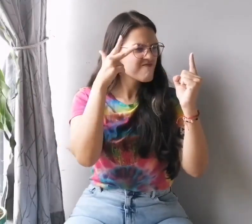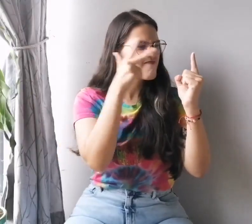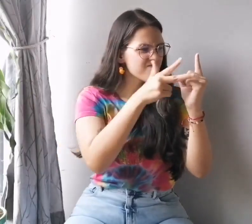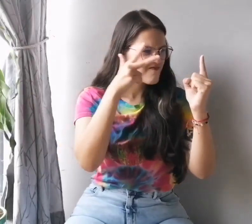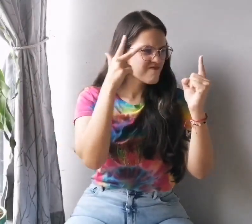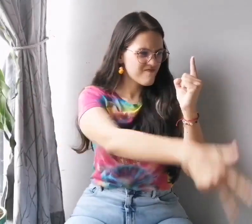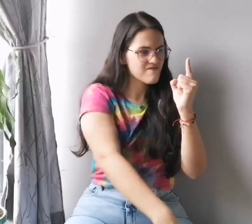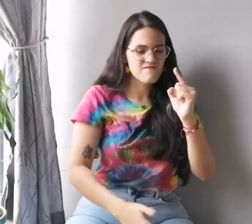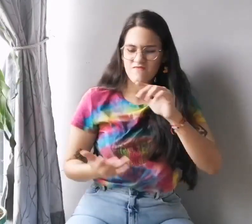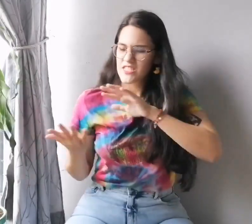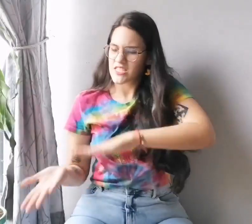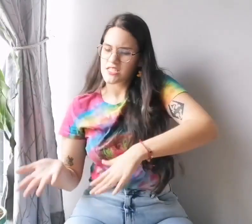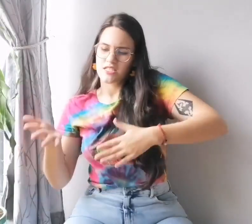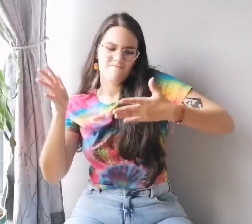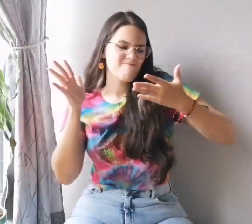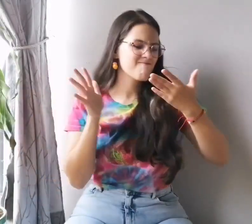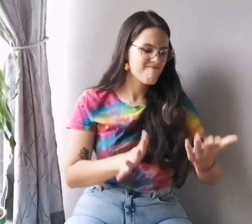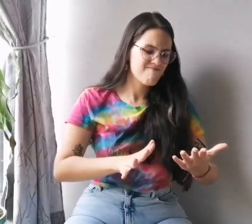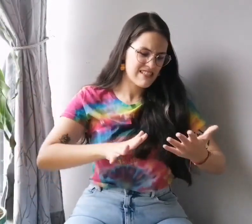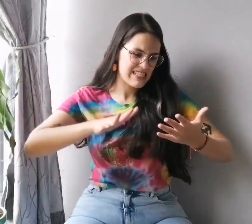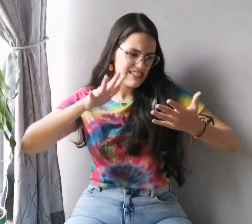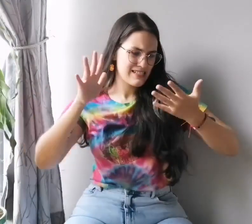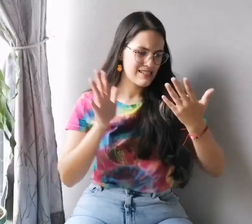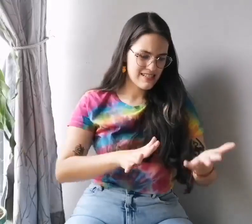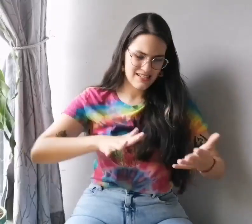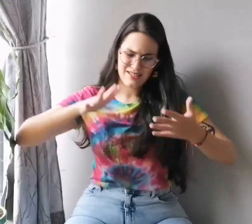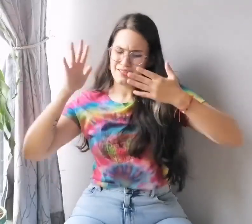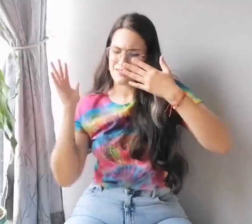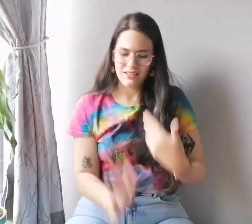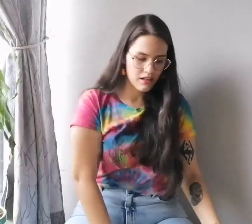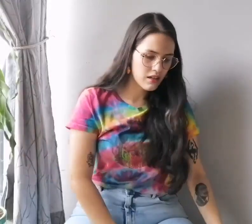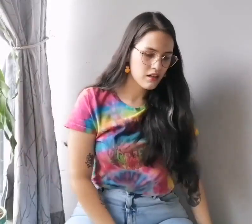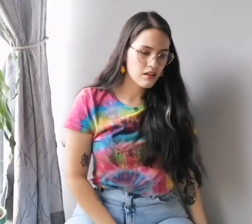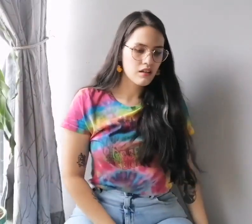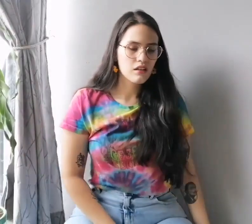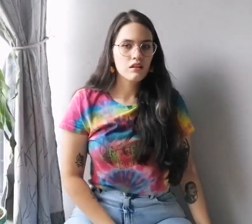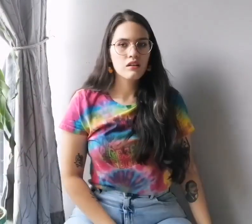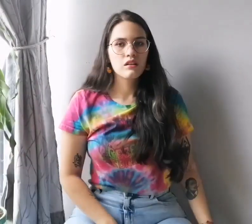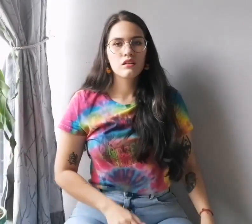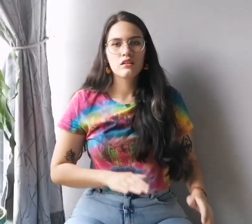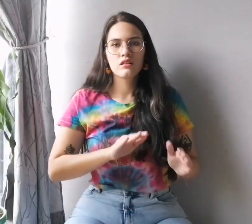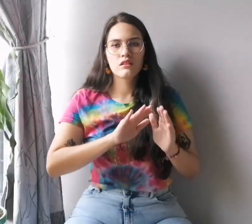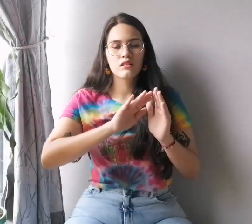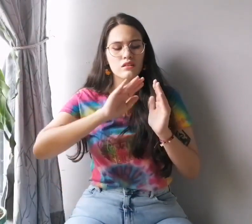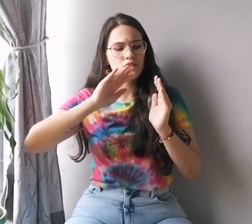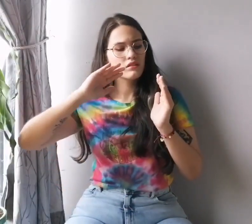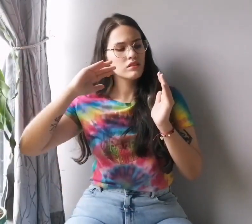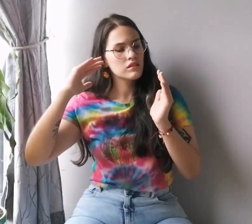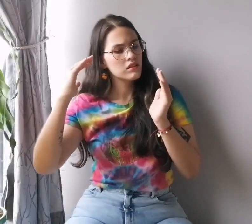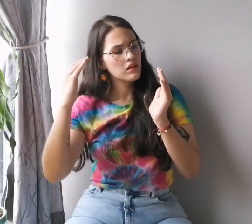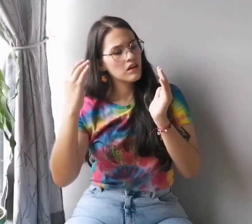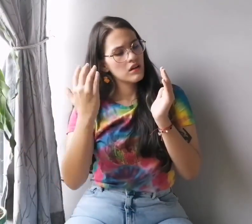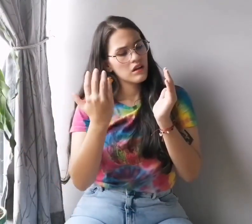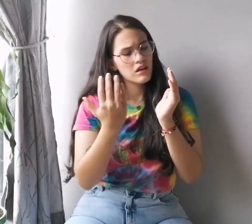el feminicida Que retiemblen